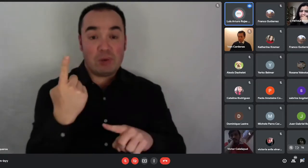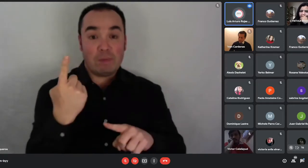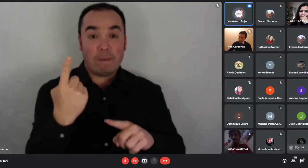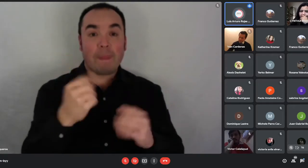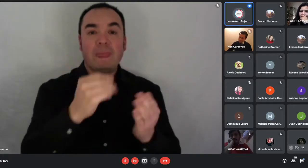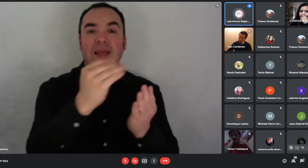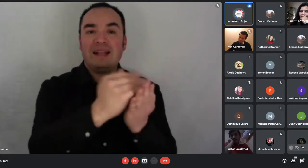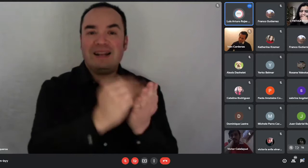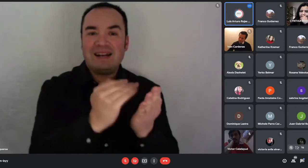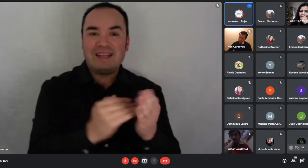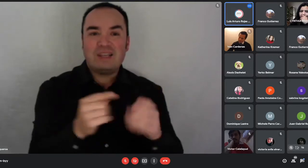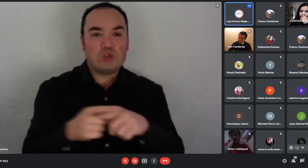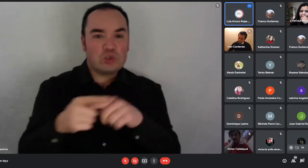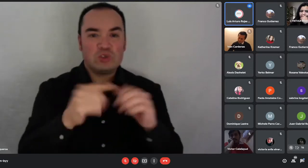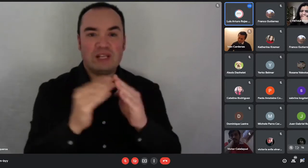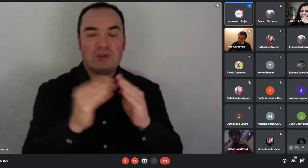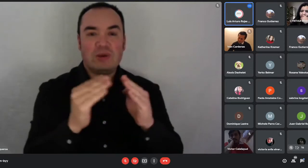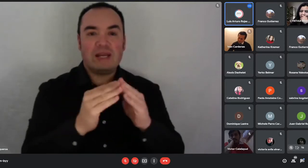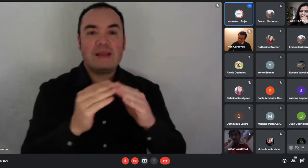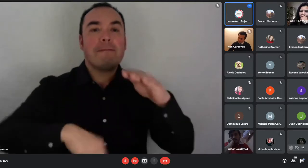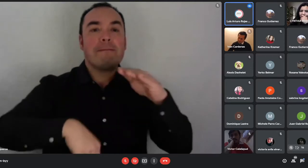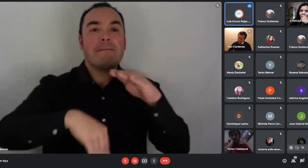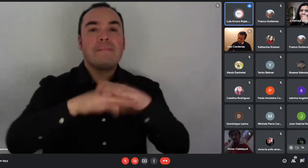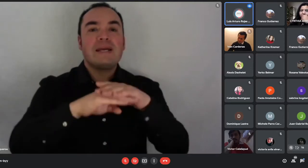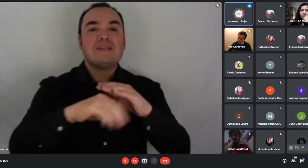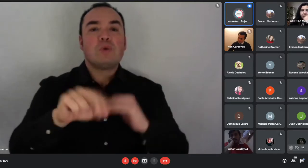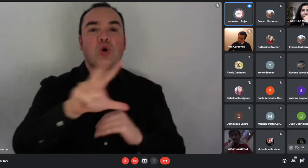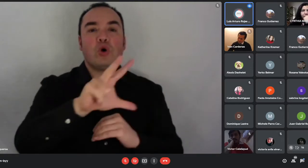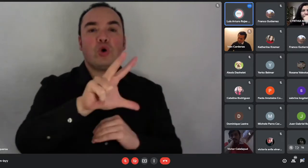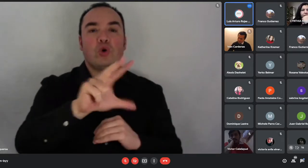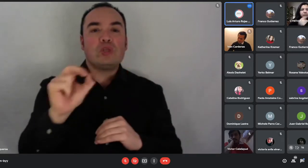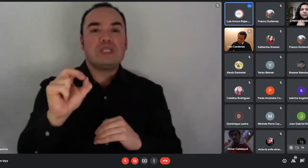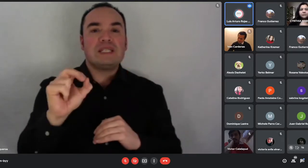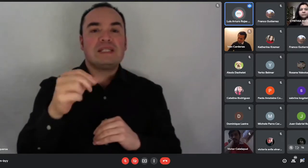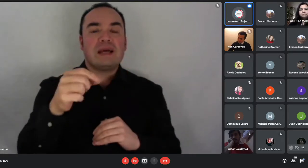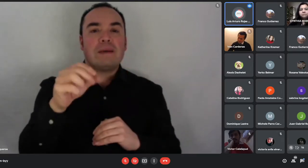Eso es el tramo 2. Un ahorro mínimo de 40 unidades de fomento.